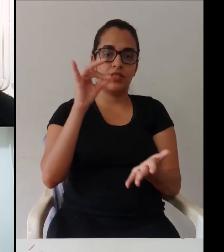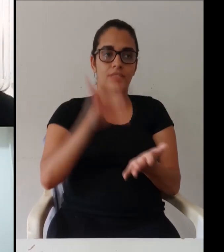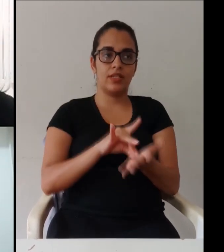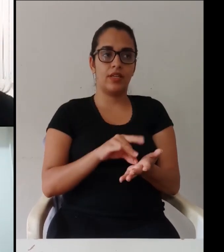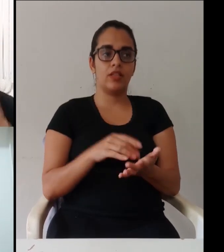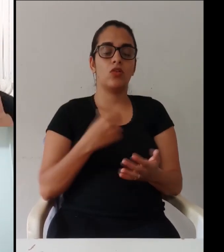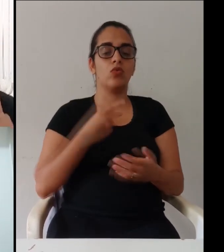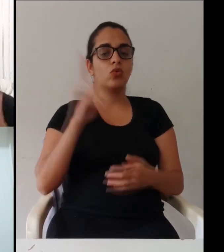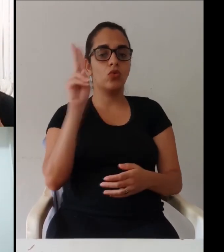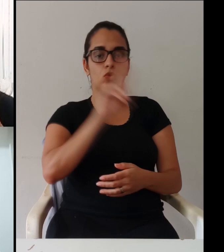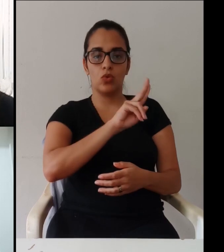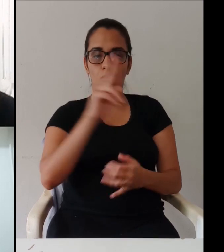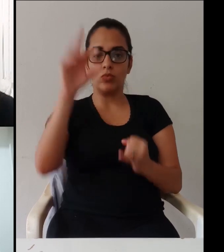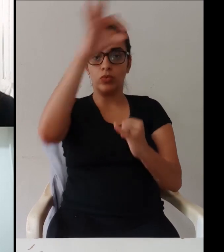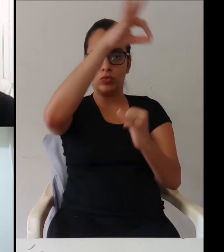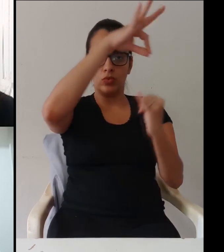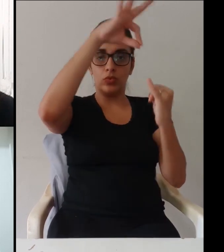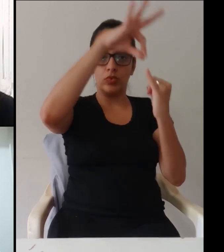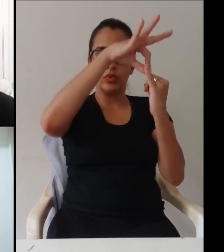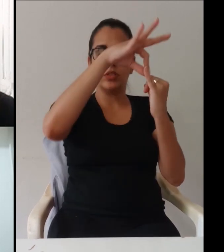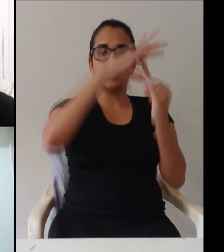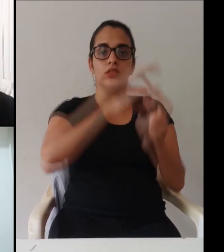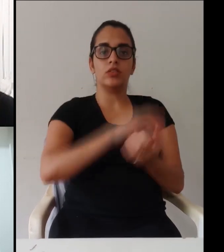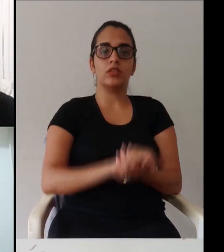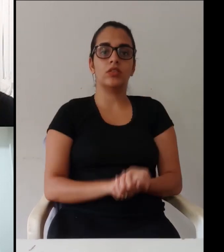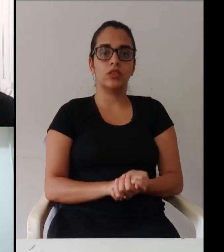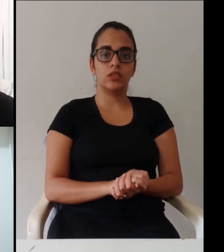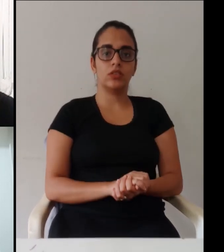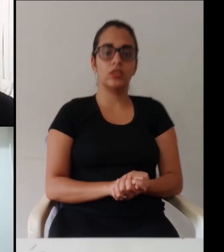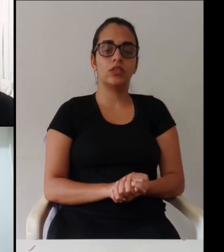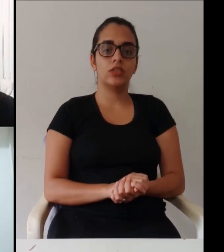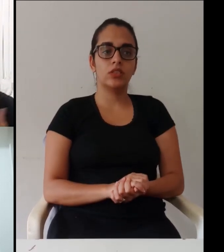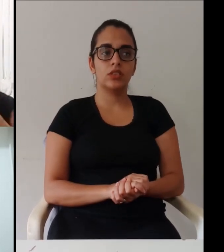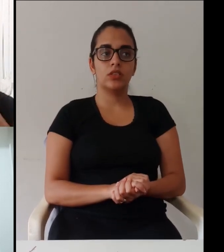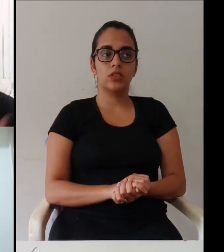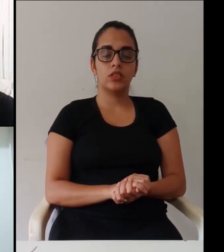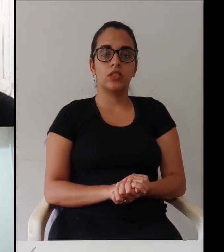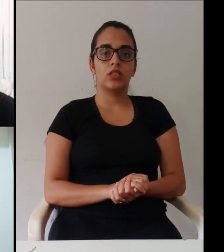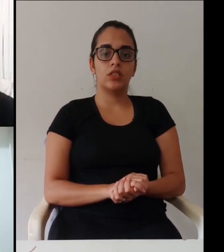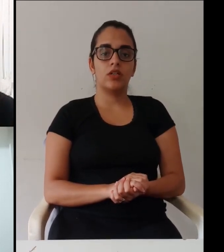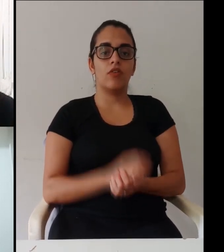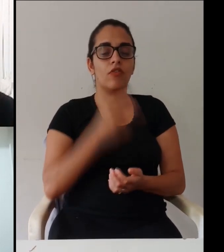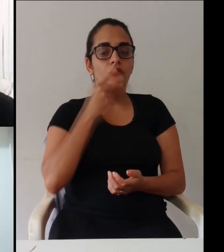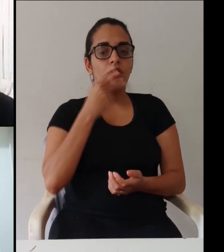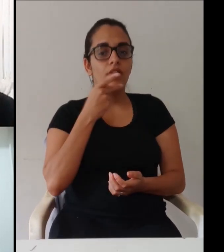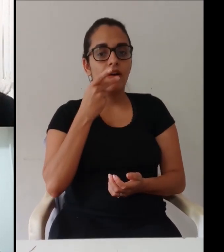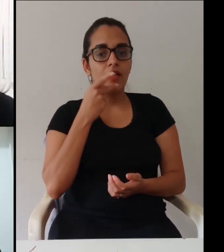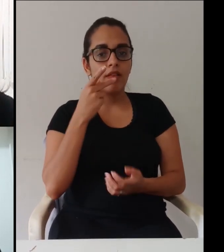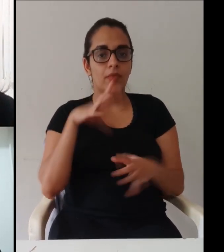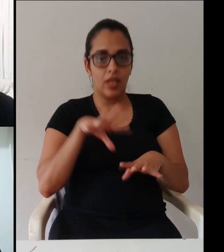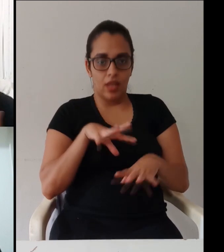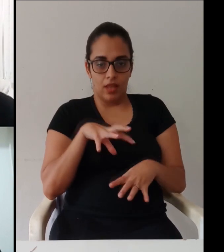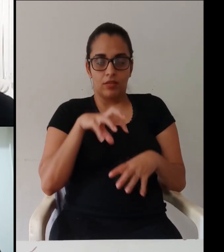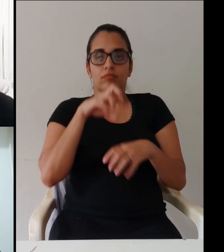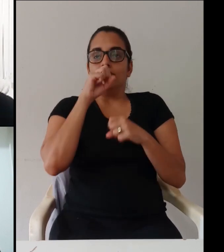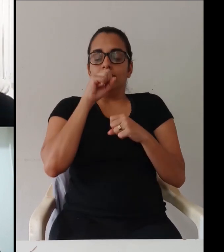colher o máximo de informações possíveis que a gente tem né eu falo isso em nome da nossa pro-reitora Adriana